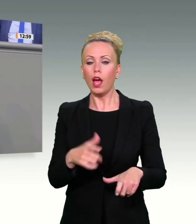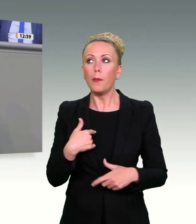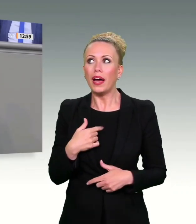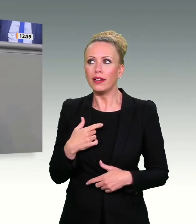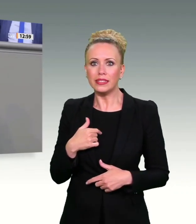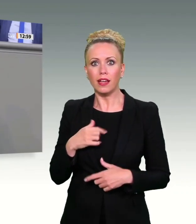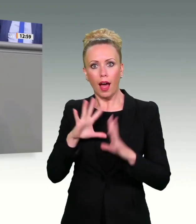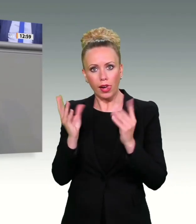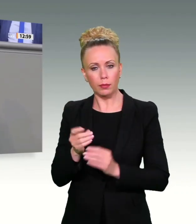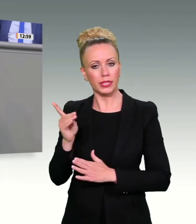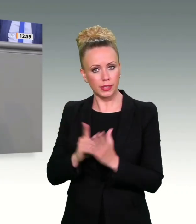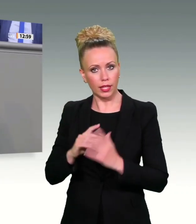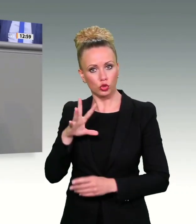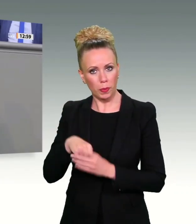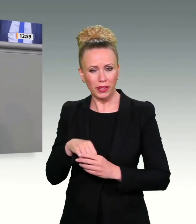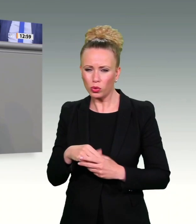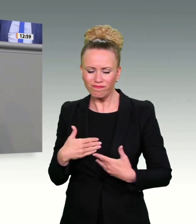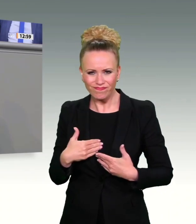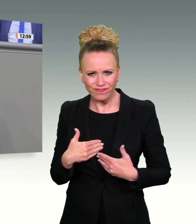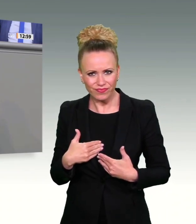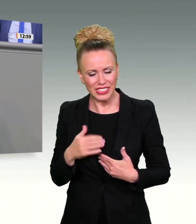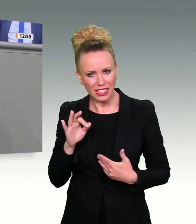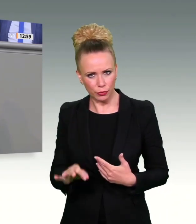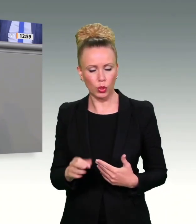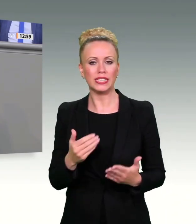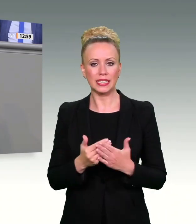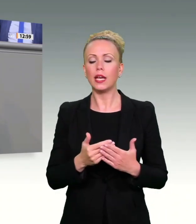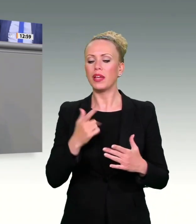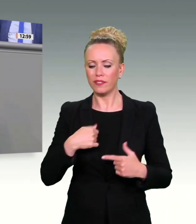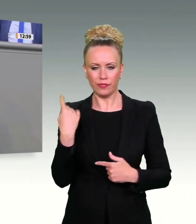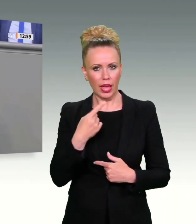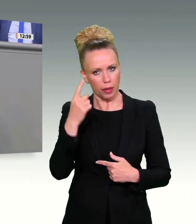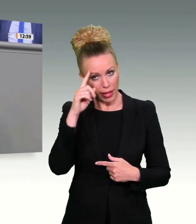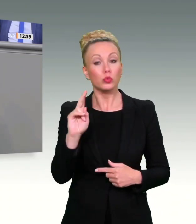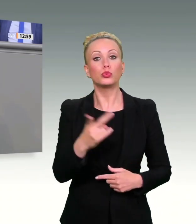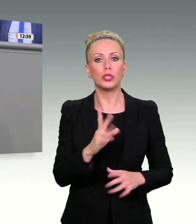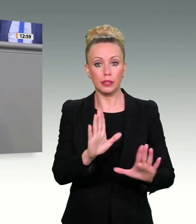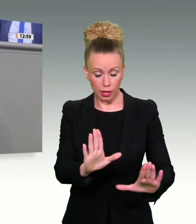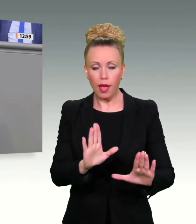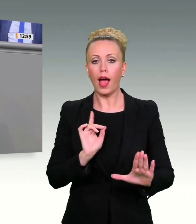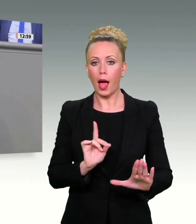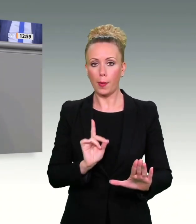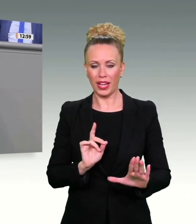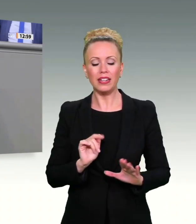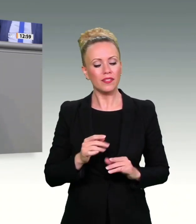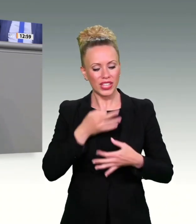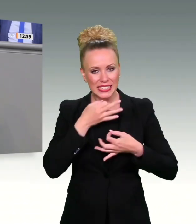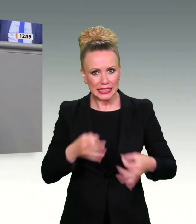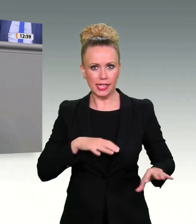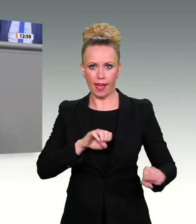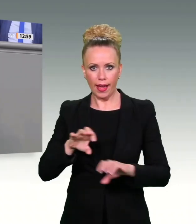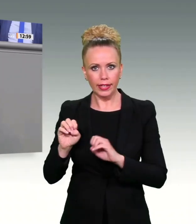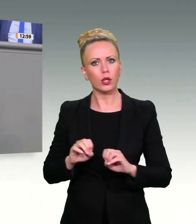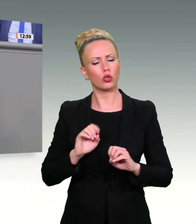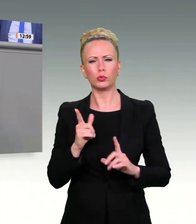Opfern ist überhaupt nicht geholfen, wenn wir uns da auseinanderdividieren lassen. Und ich bin ganz überzeugt davon, auch in vollem Respekt vor der praktischen